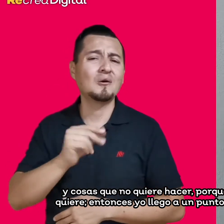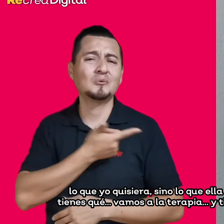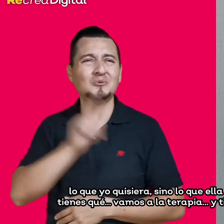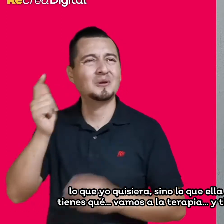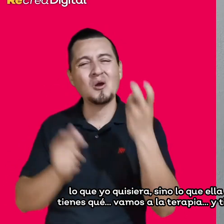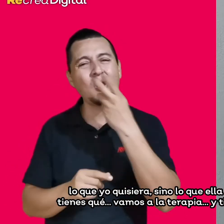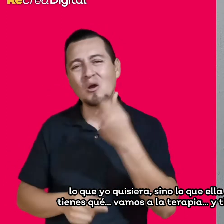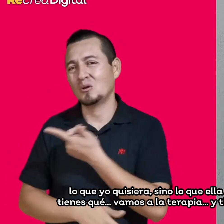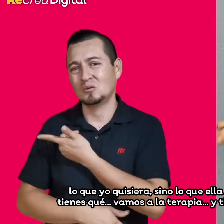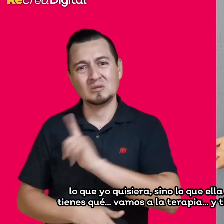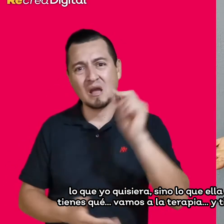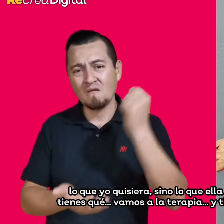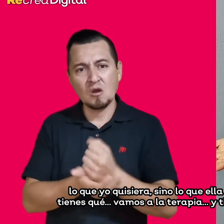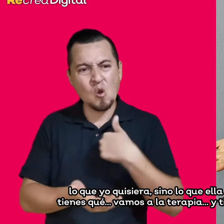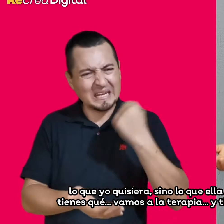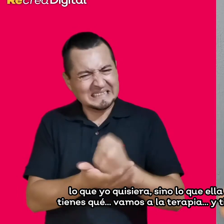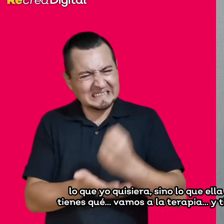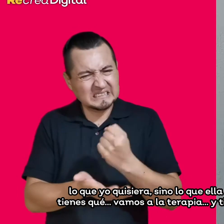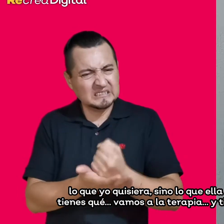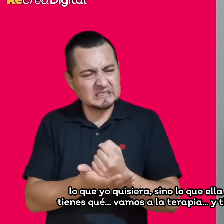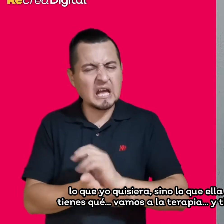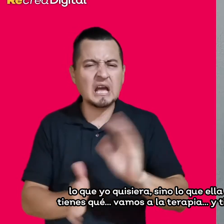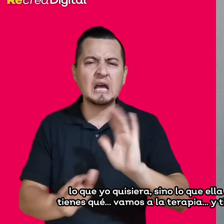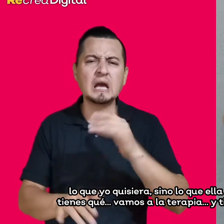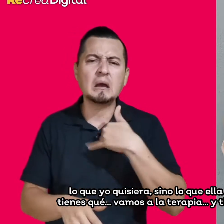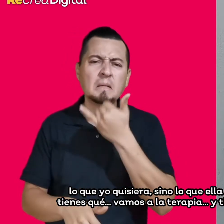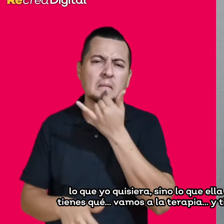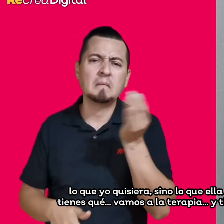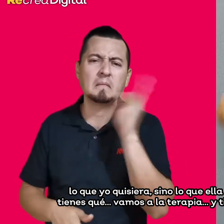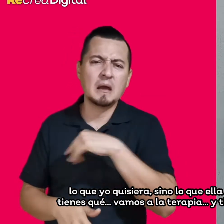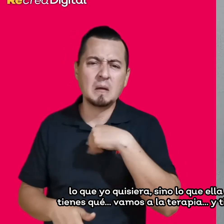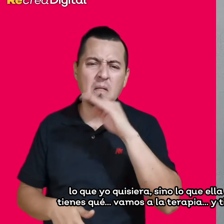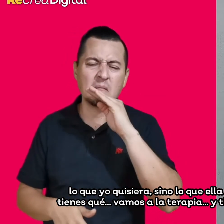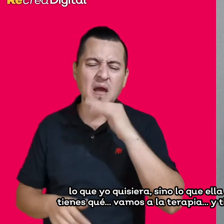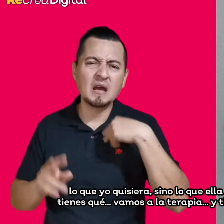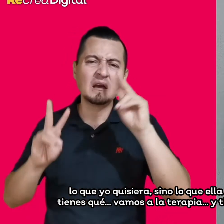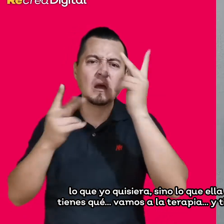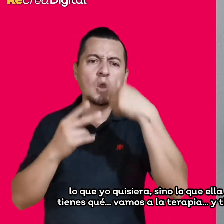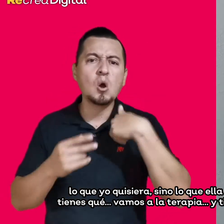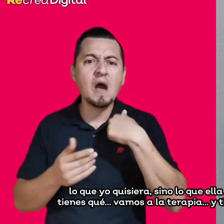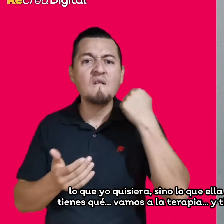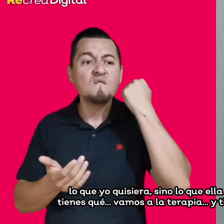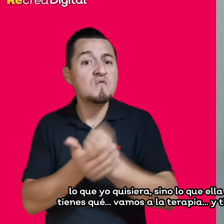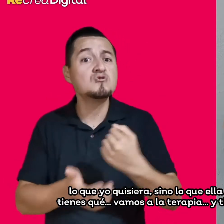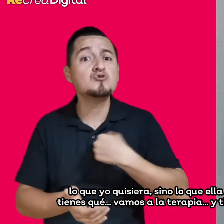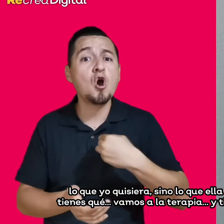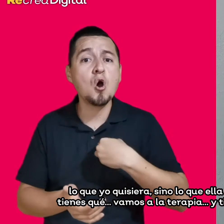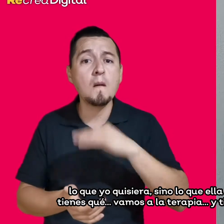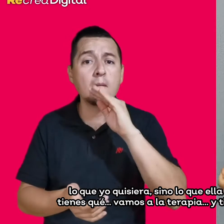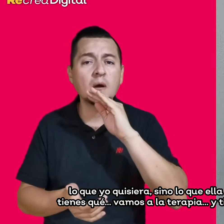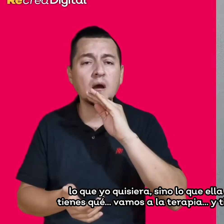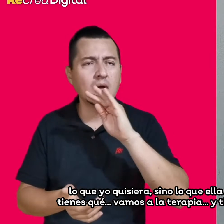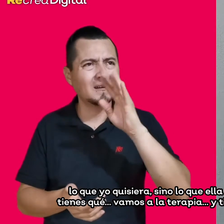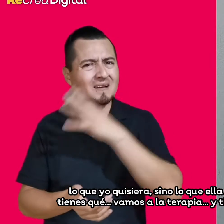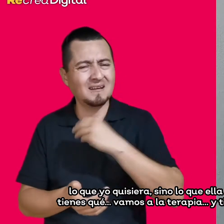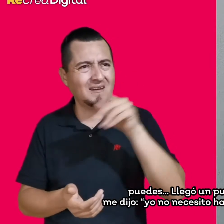lo que yo quisiera, sino lo que ella quería, porque yo era muy de tienes que ir, vamos a la terapia, y tienes que hacerlo y ponte